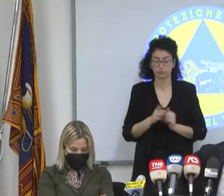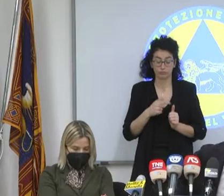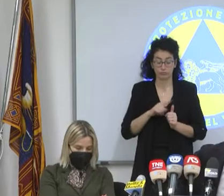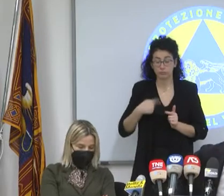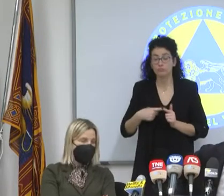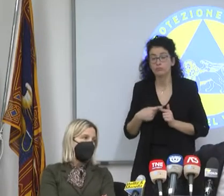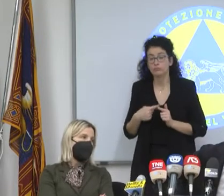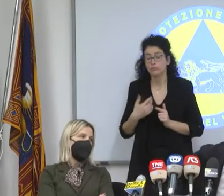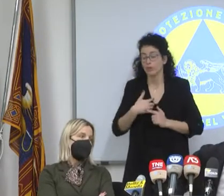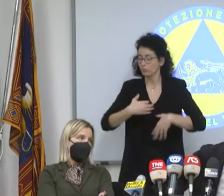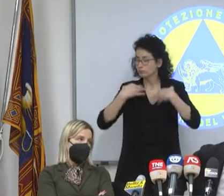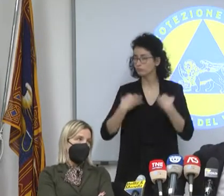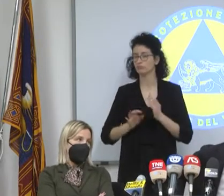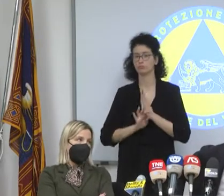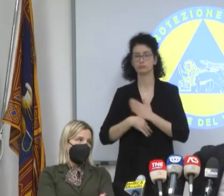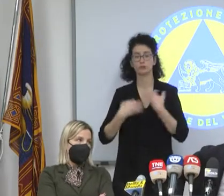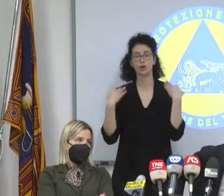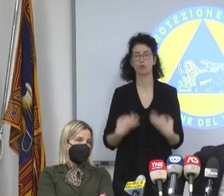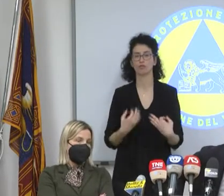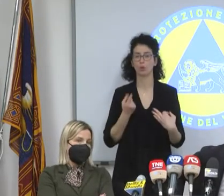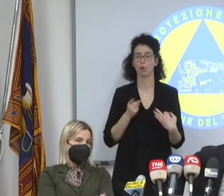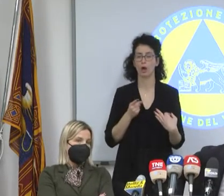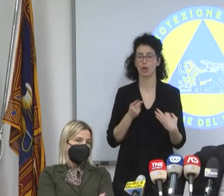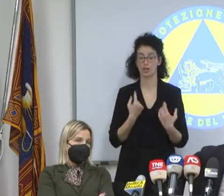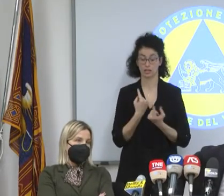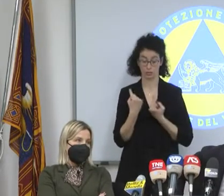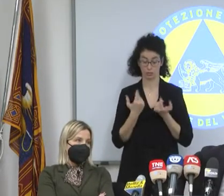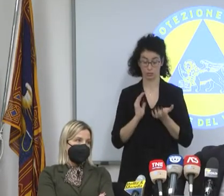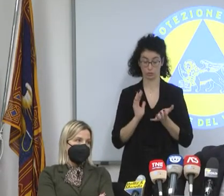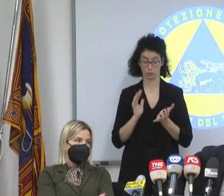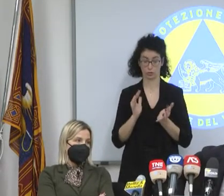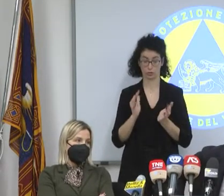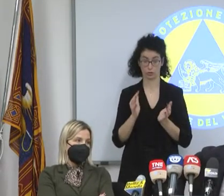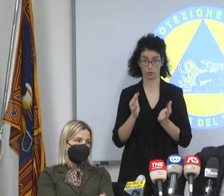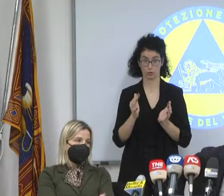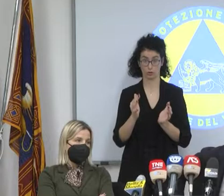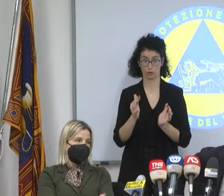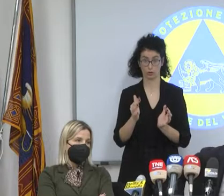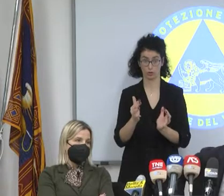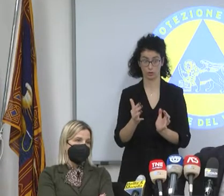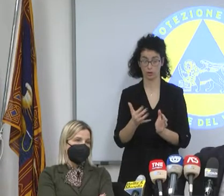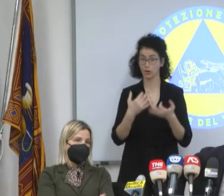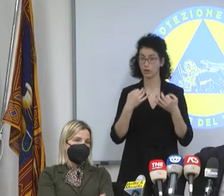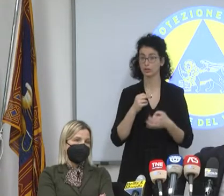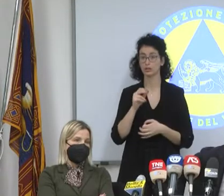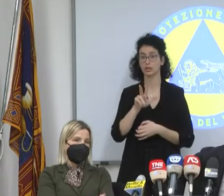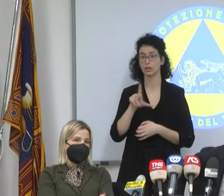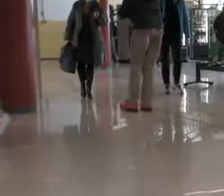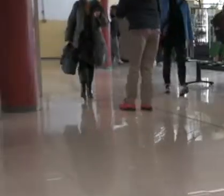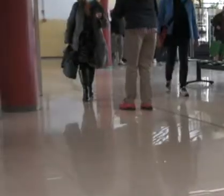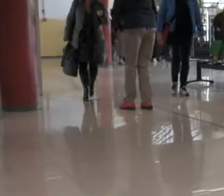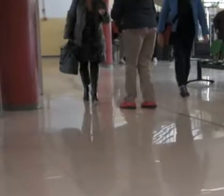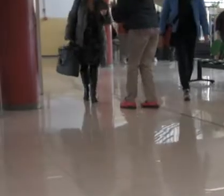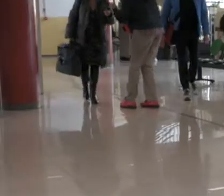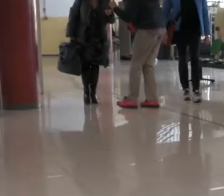convinto che se le cose continuano ad andare così, il 31 marzo bisogna porre fine a questa storia dello stato d'emergenza.